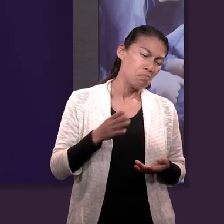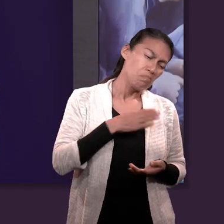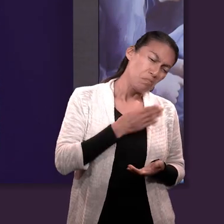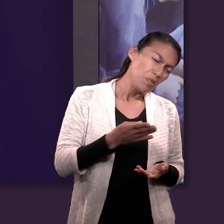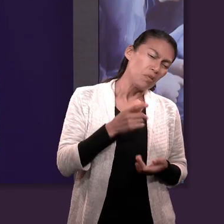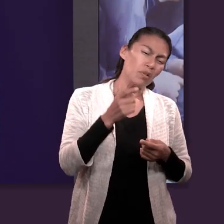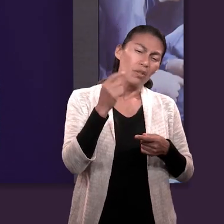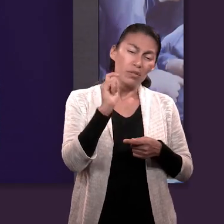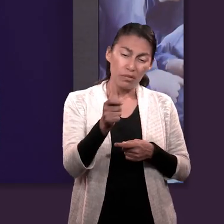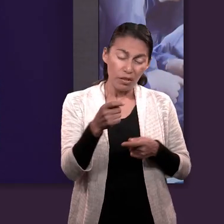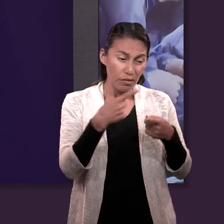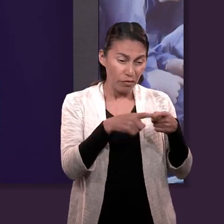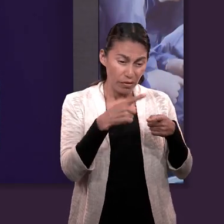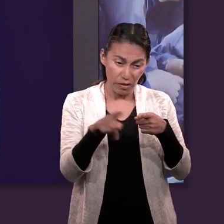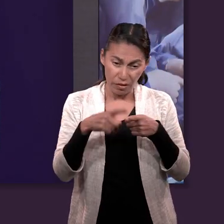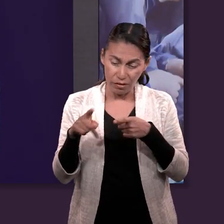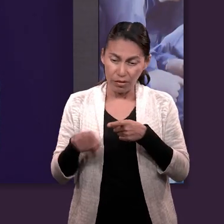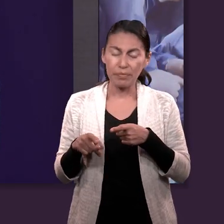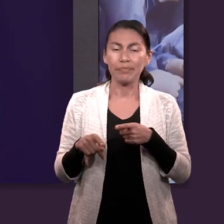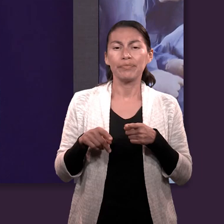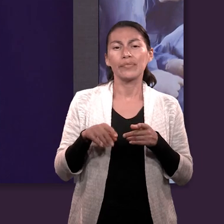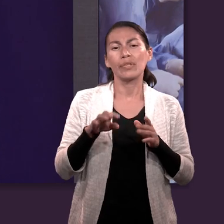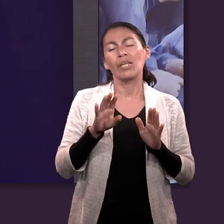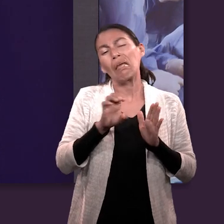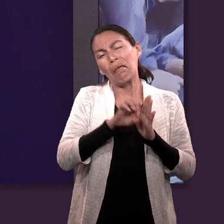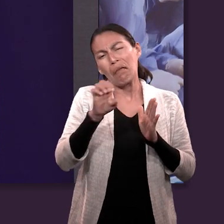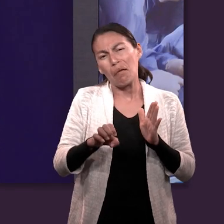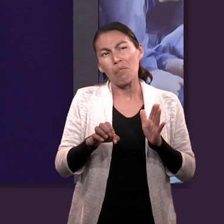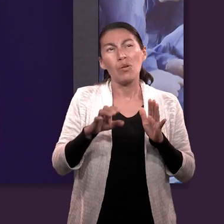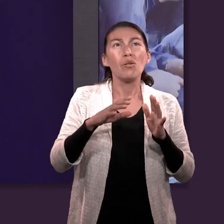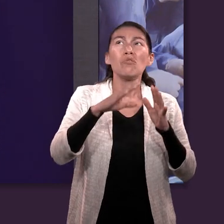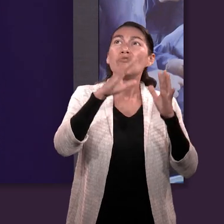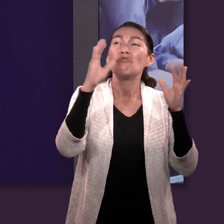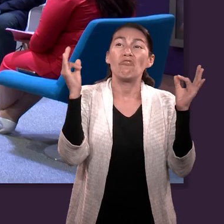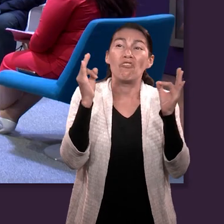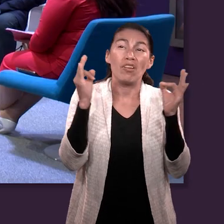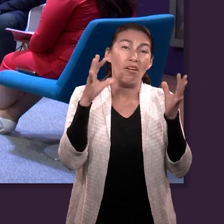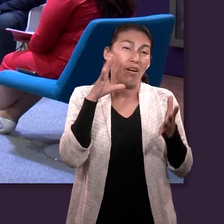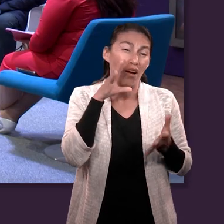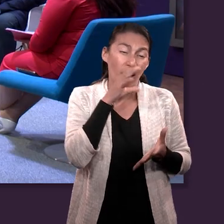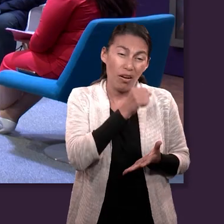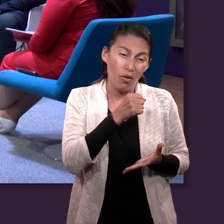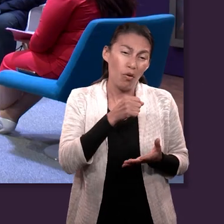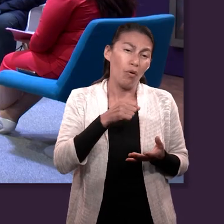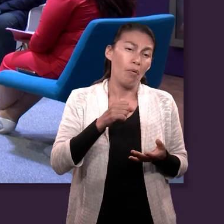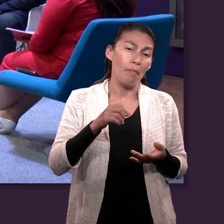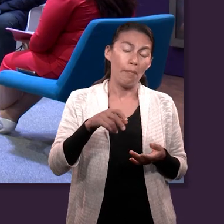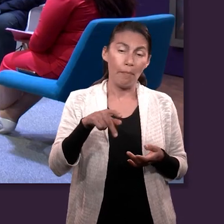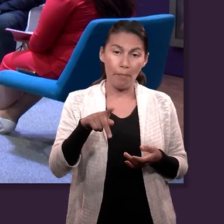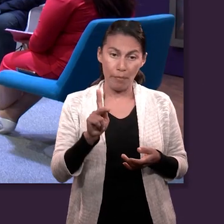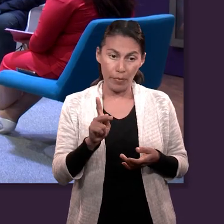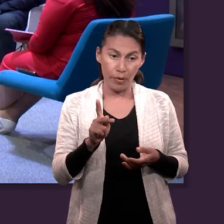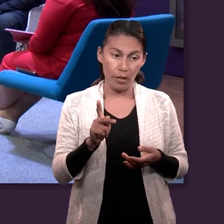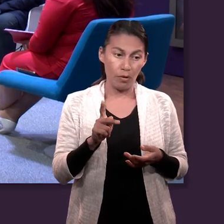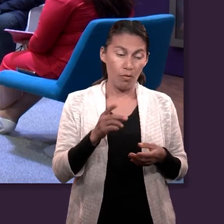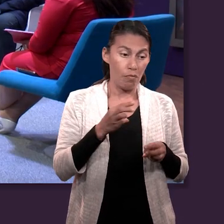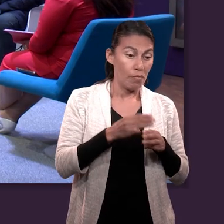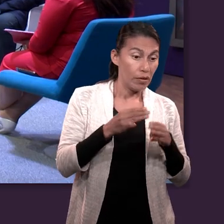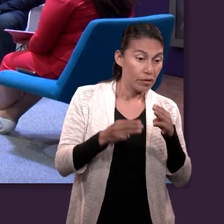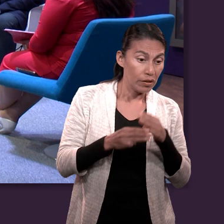al aspecto del clima, por ejemplo, pero hay una cualidad de los materiales que una vez que han pasado